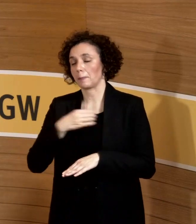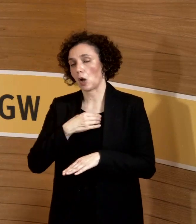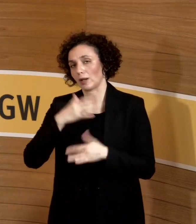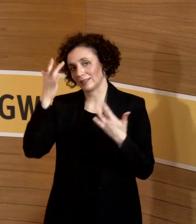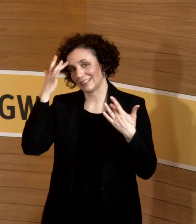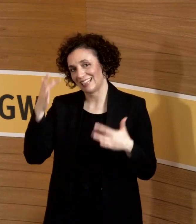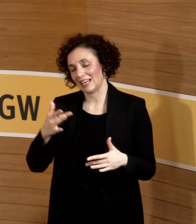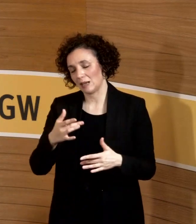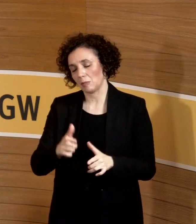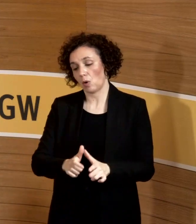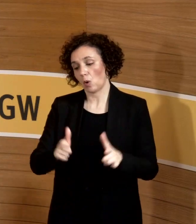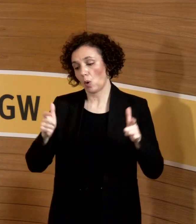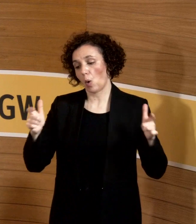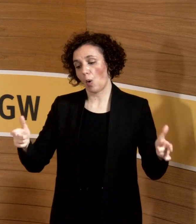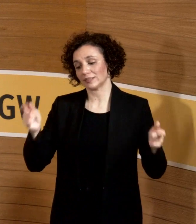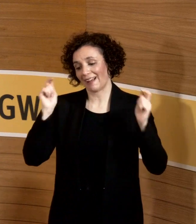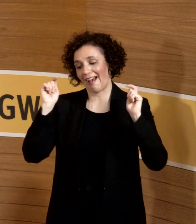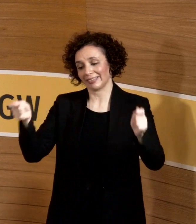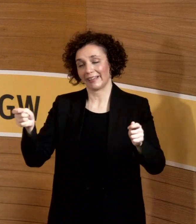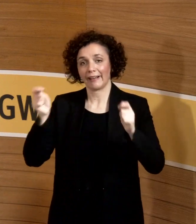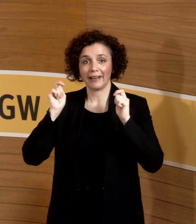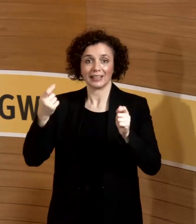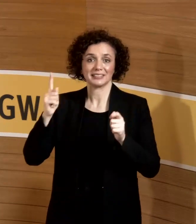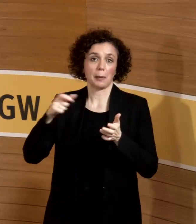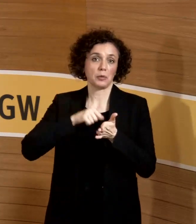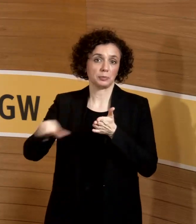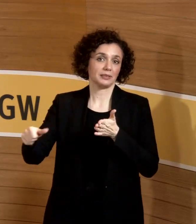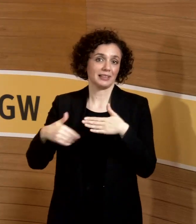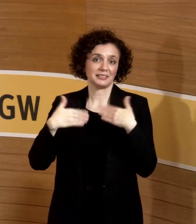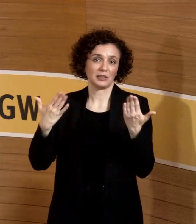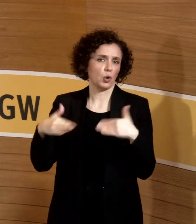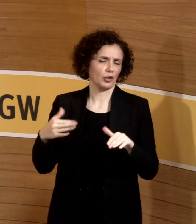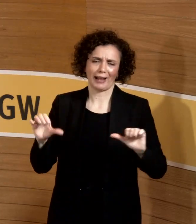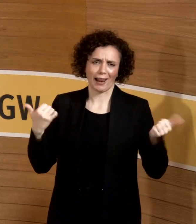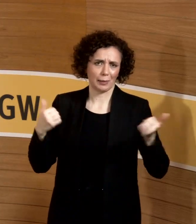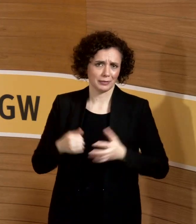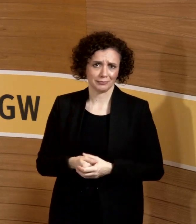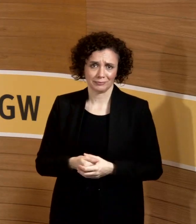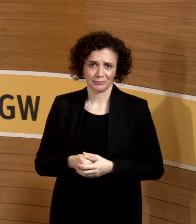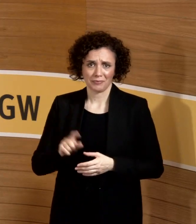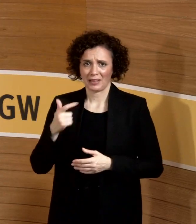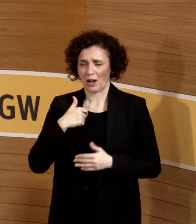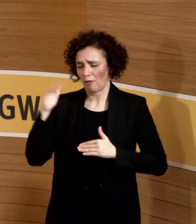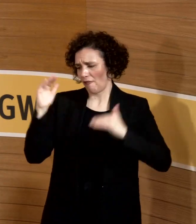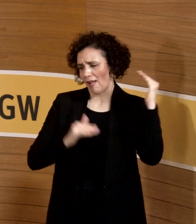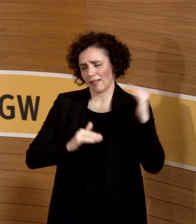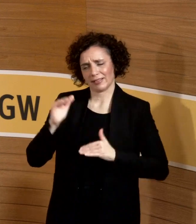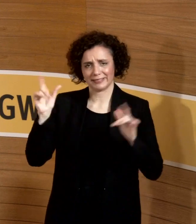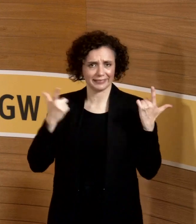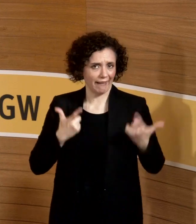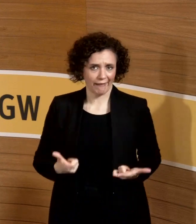kostenpflichtigem Antrag. Ich habe es noch nie erlebt. Es ist auch nicht proportional. Warum nicht?